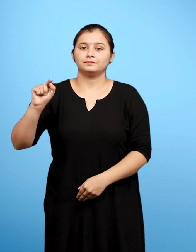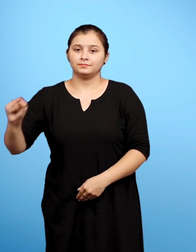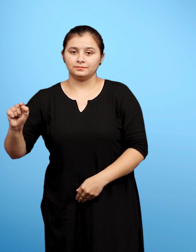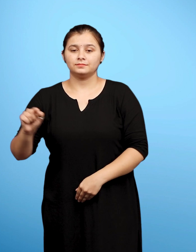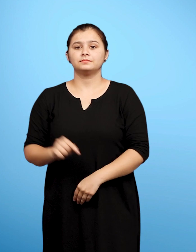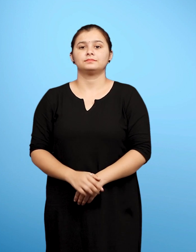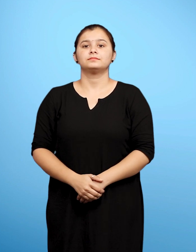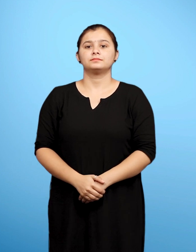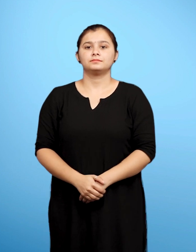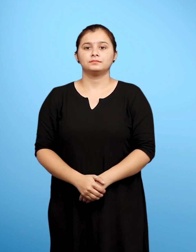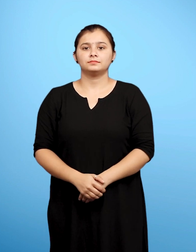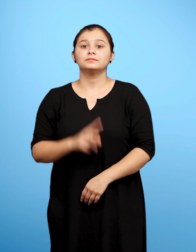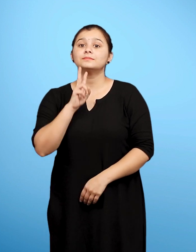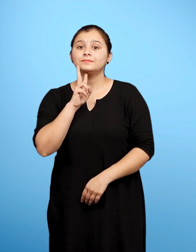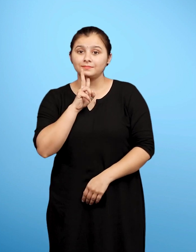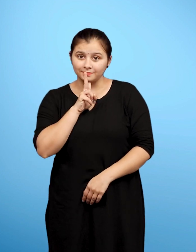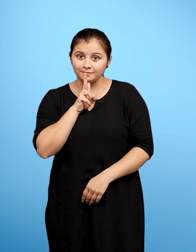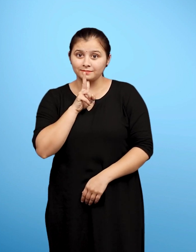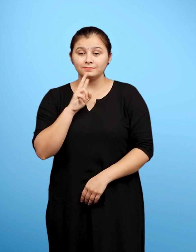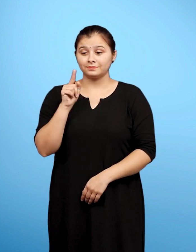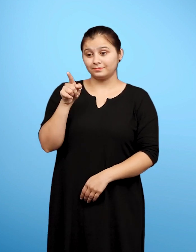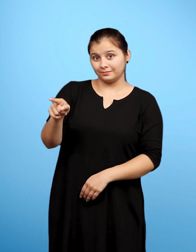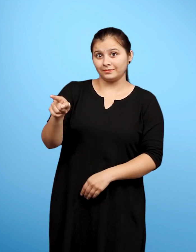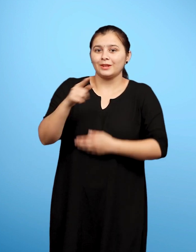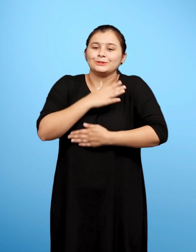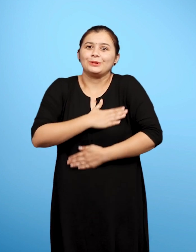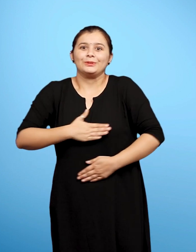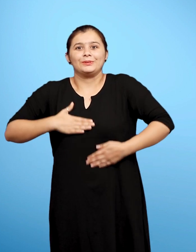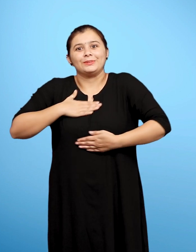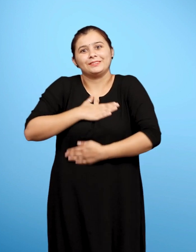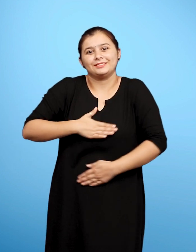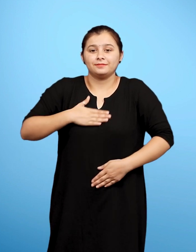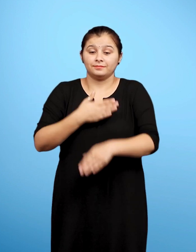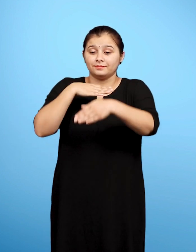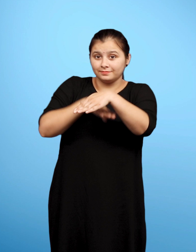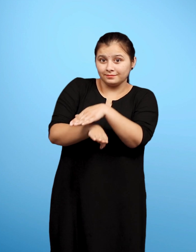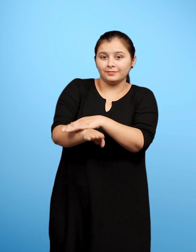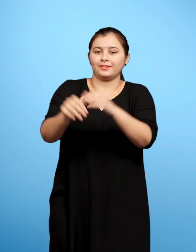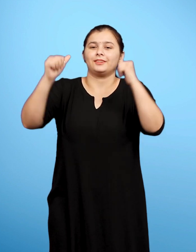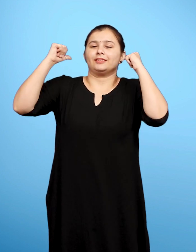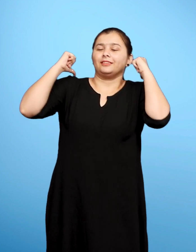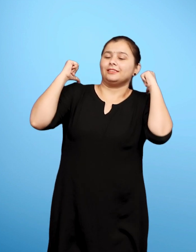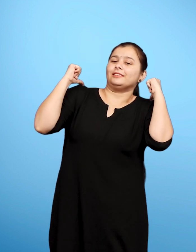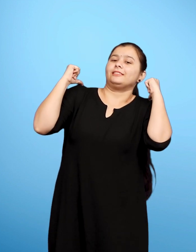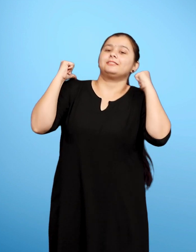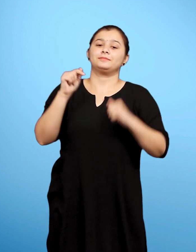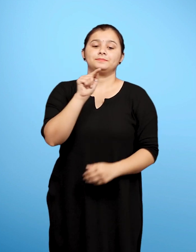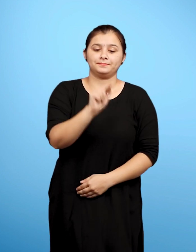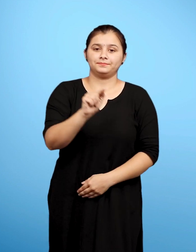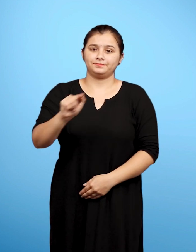क बड़े मौज से भीतर बैठा रिक्त